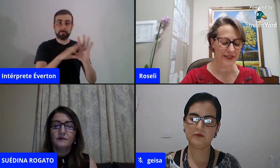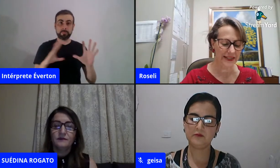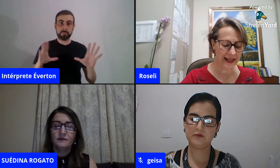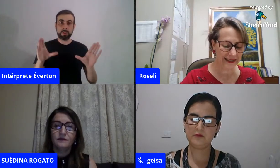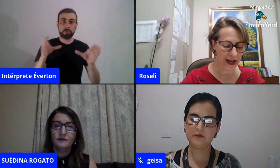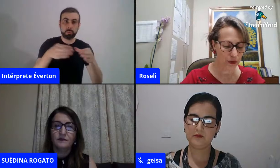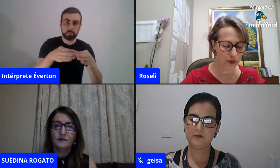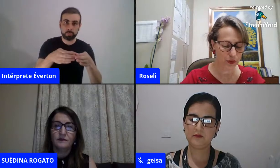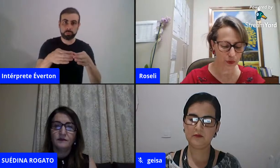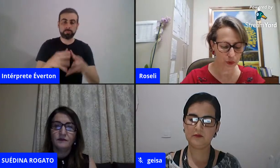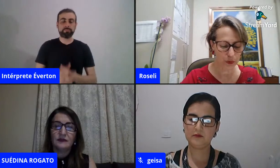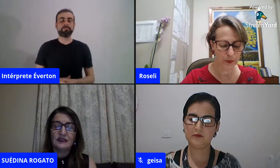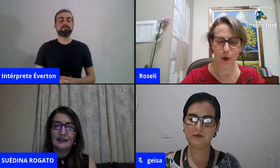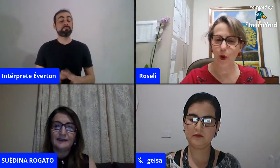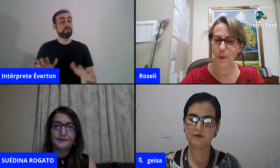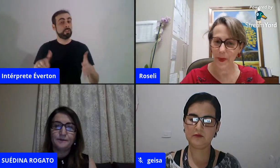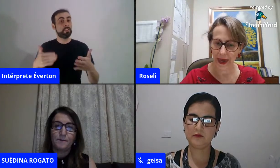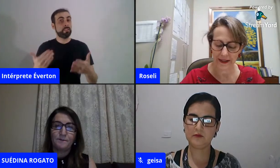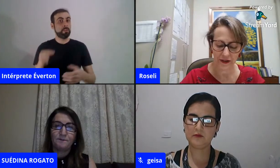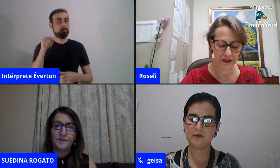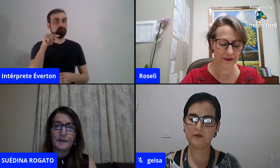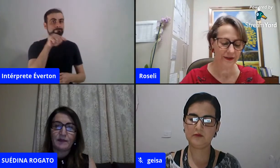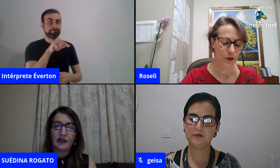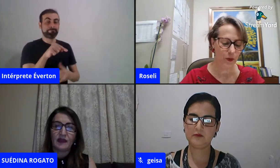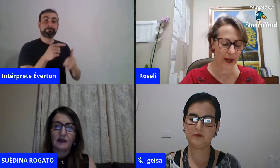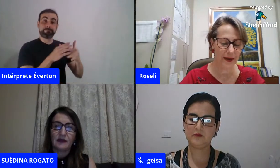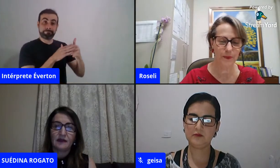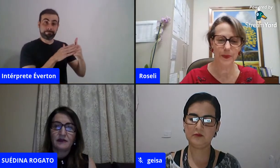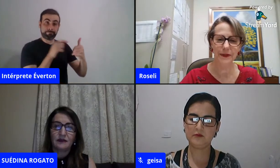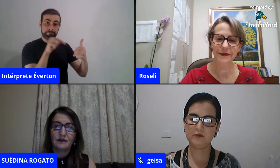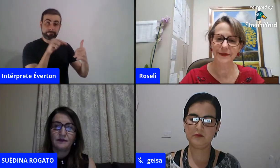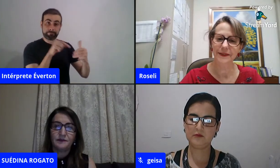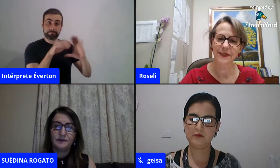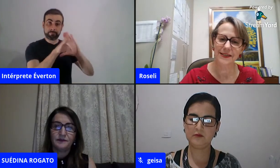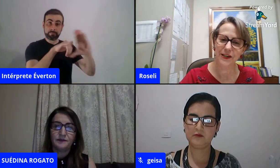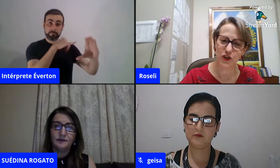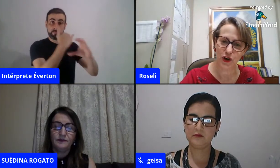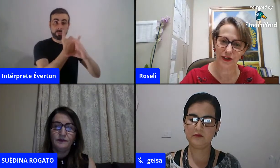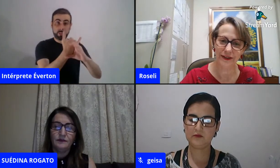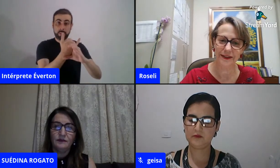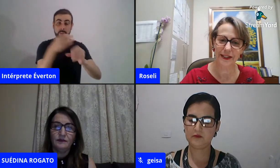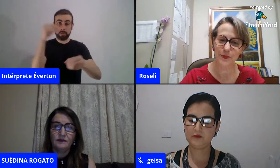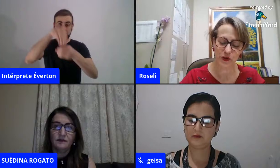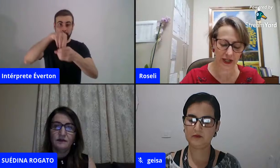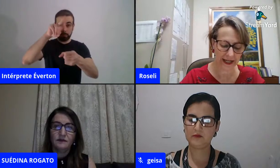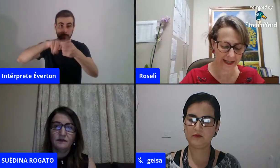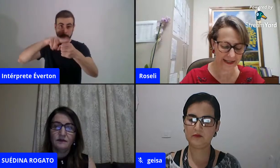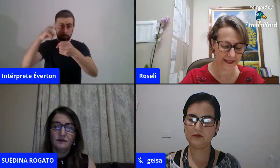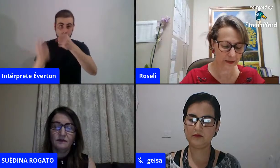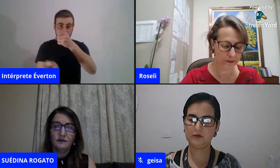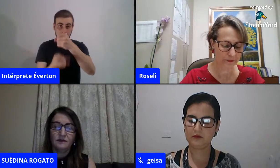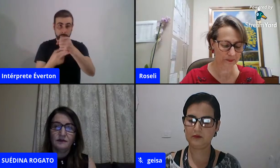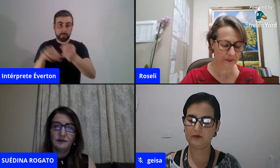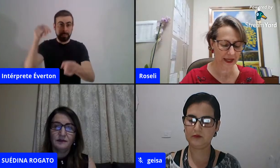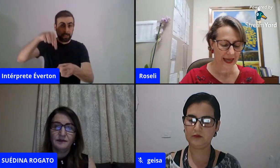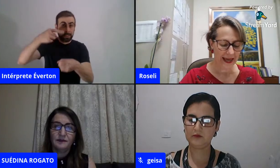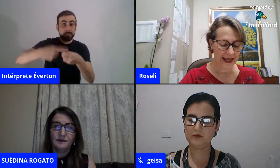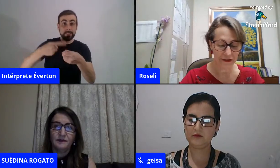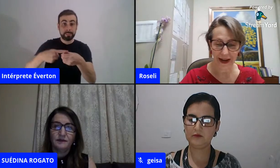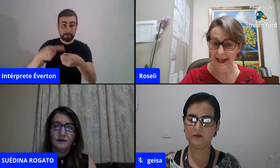Então, esse canal do YouTube, Colped, UEMP, CJ, Campos de Jacarezinho,